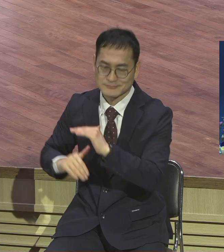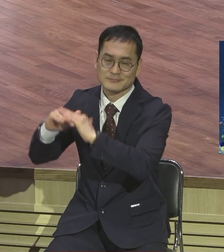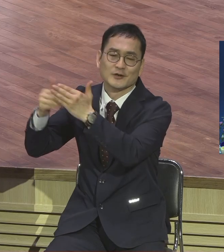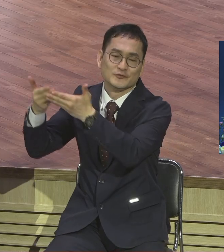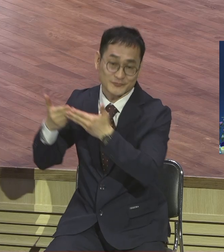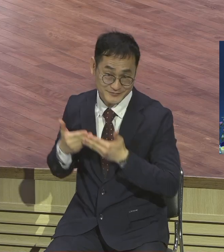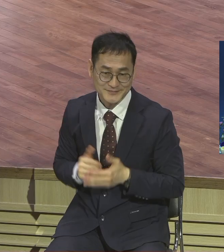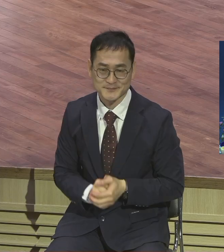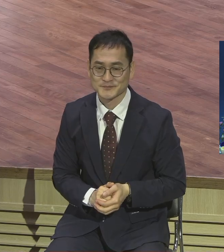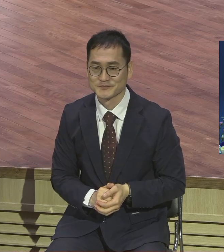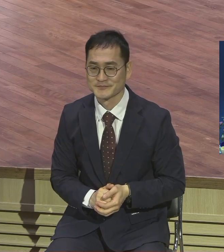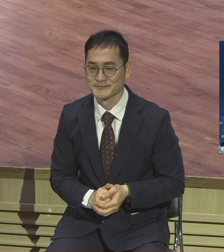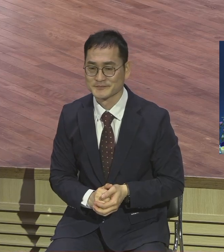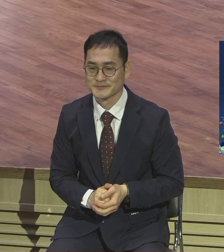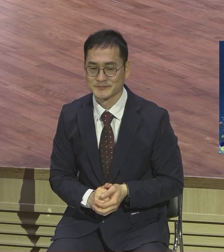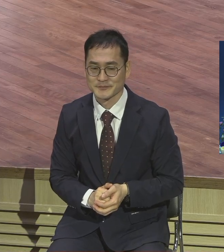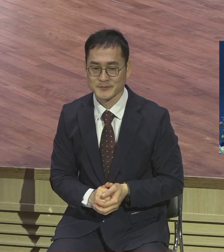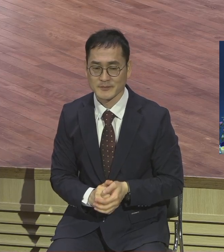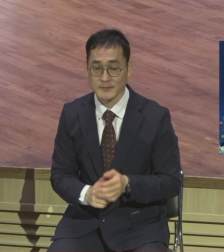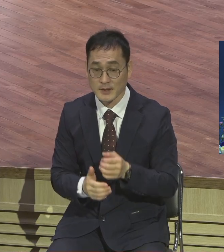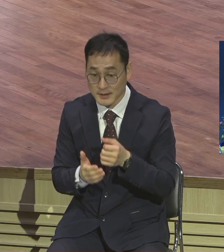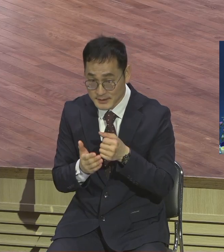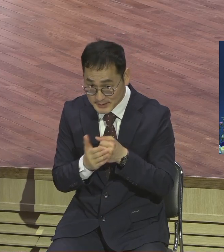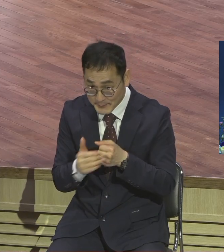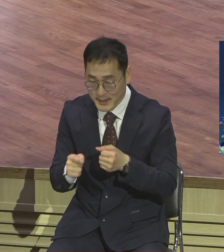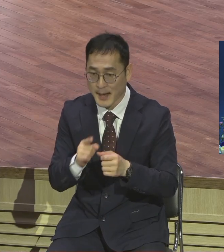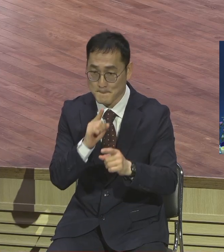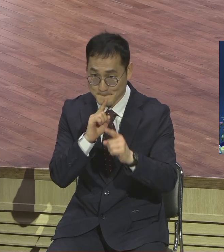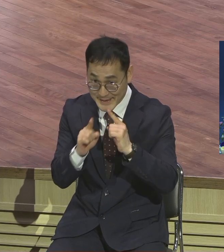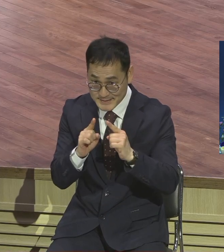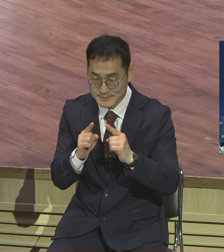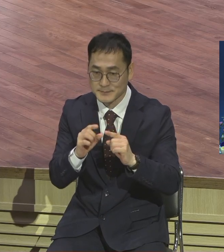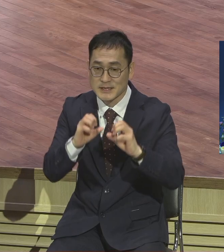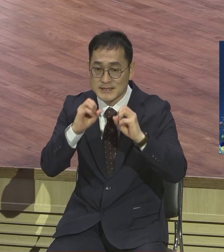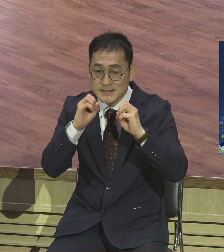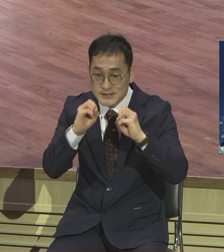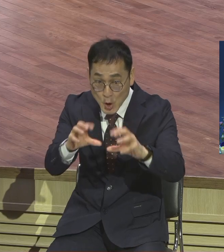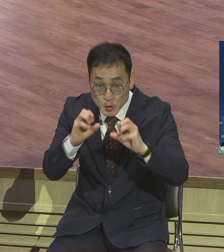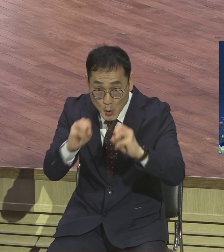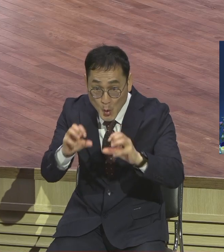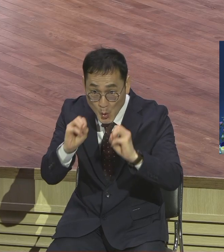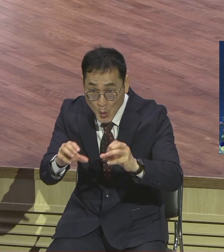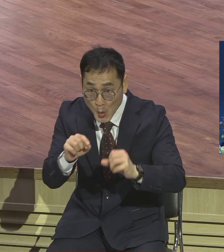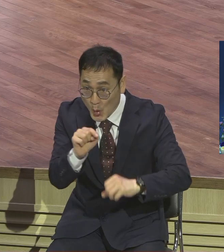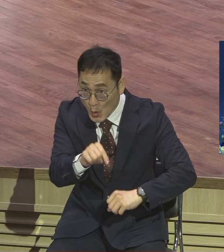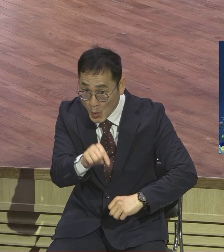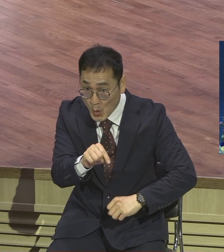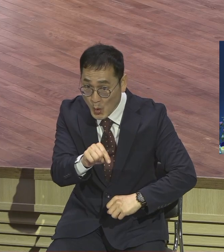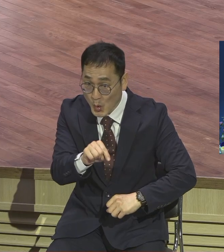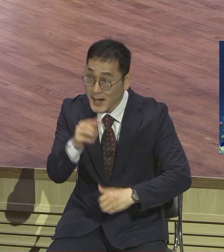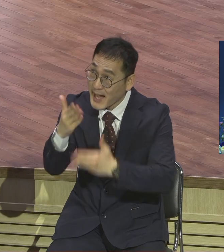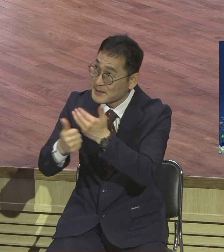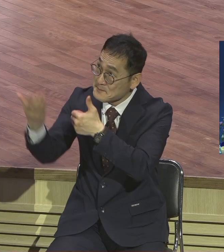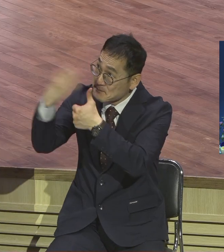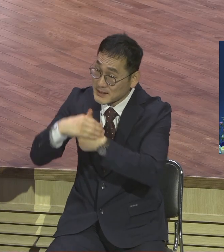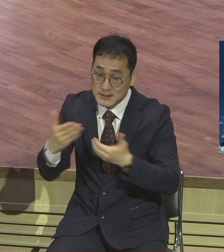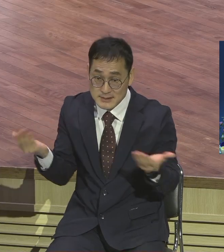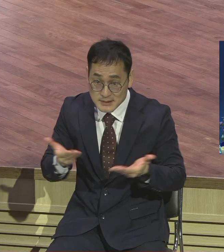체험하고 성교 전도라는 이 시대적 대사명을 놓치면 안 돼요 이것 때문에 살아갈